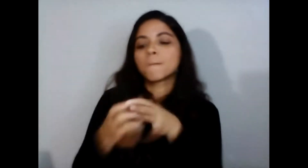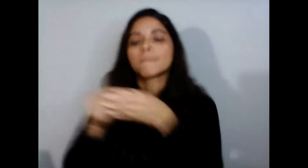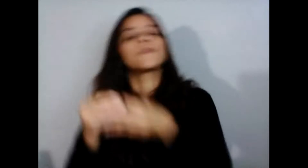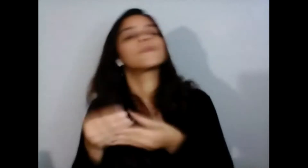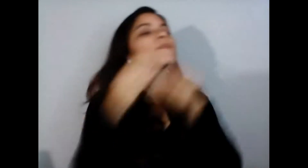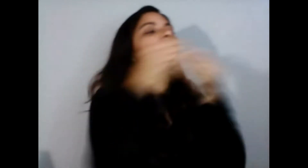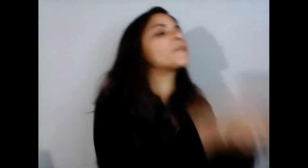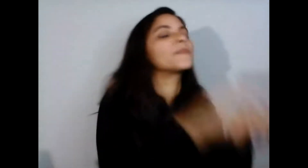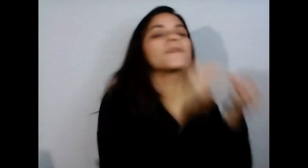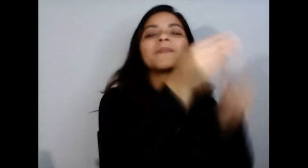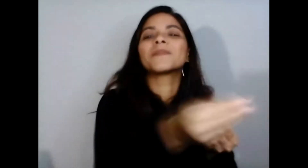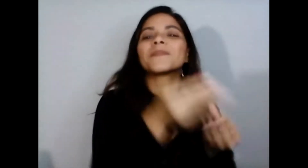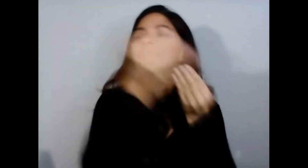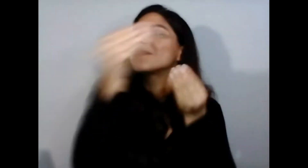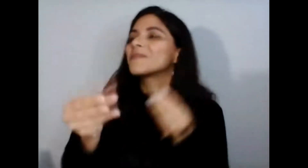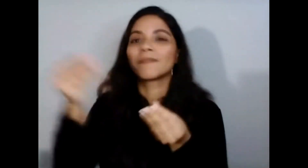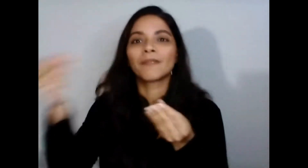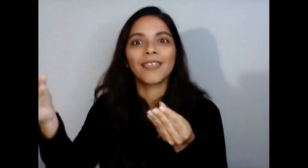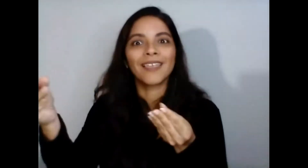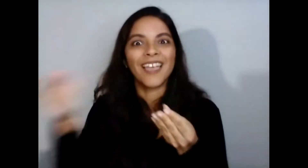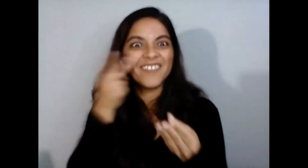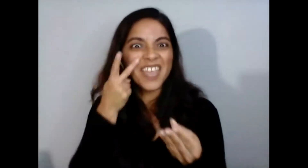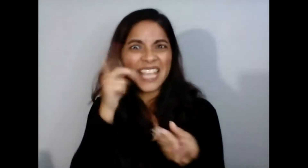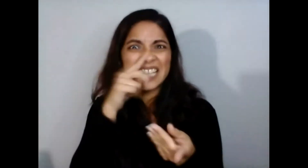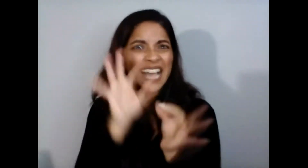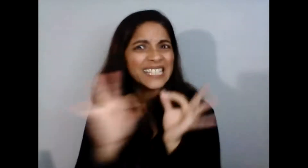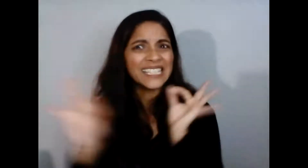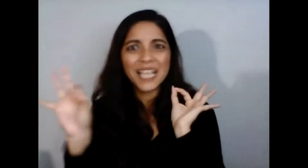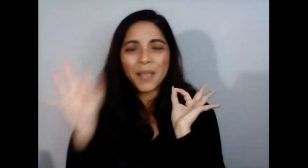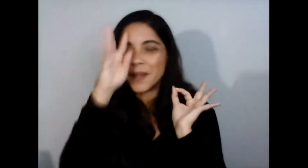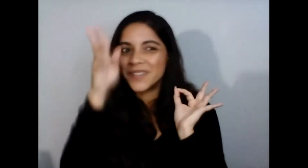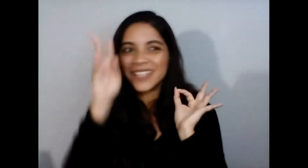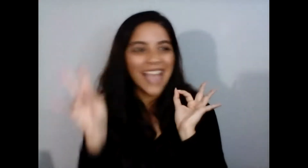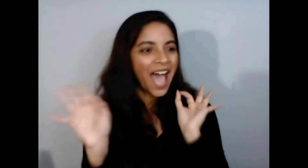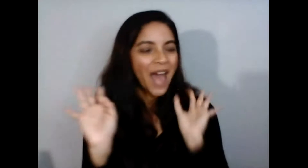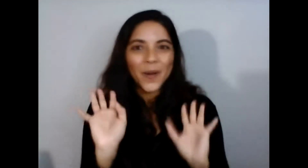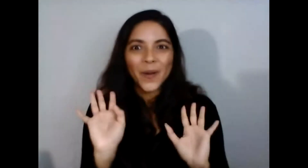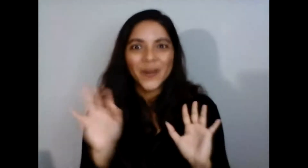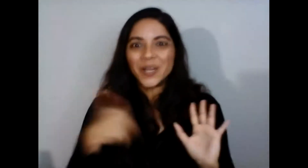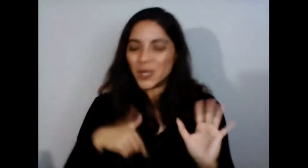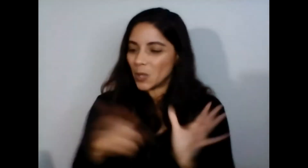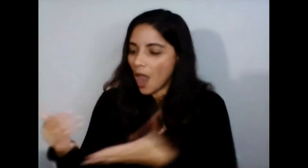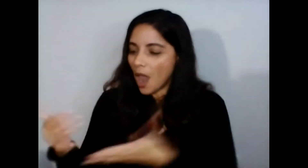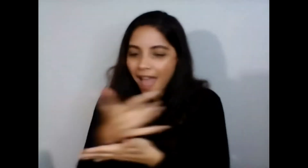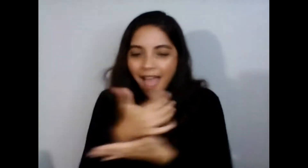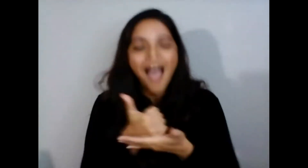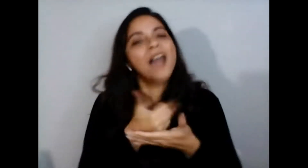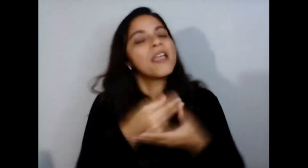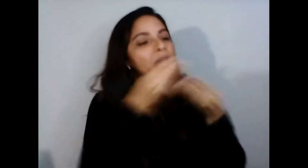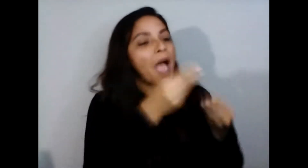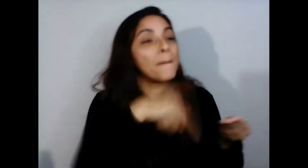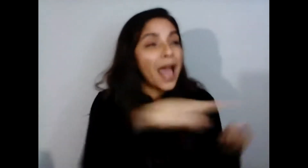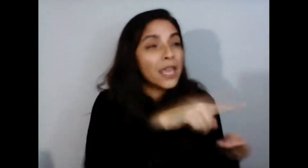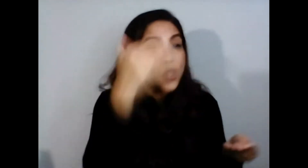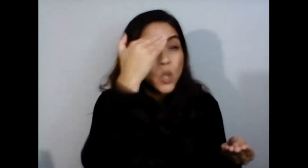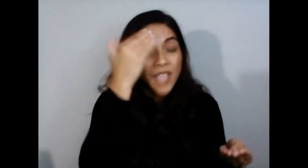que simplemente es utilizar lo poquito que tenemos y que los siempre le hemos dejado saber porque como ellos no